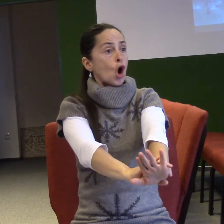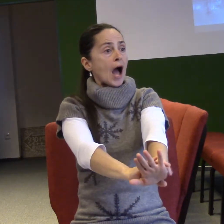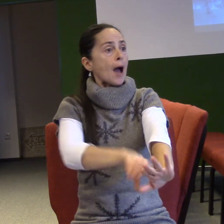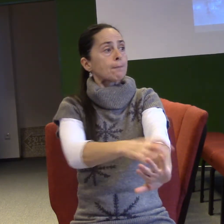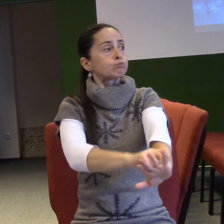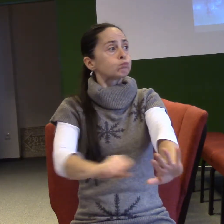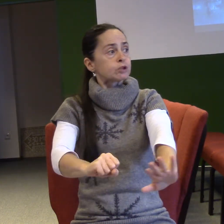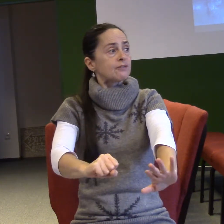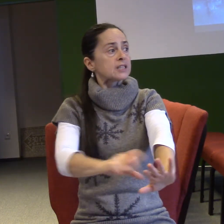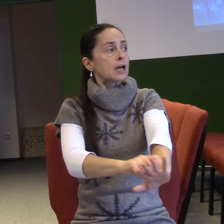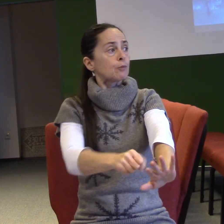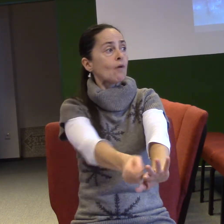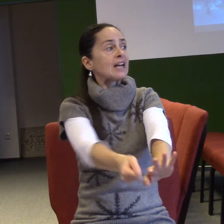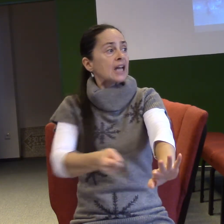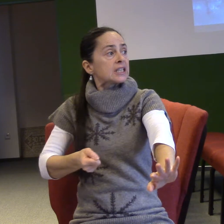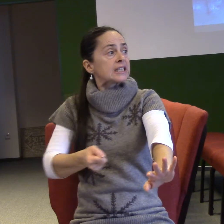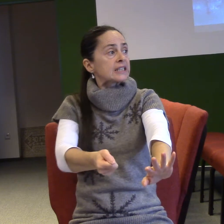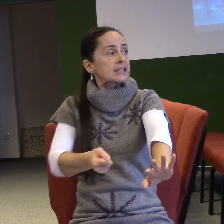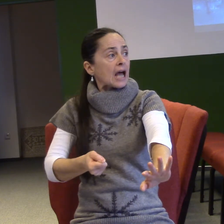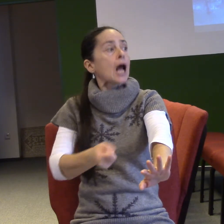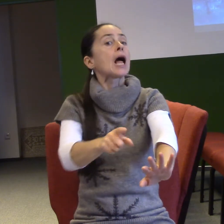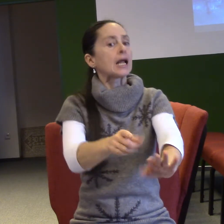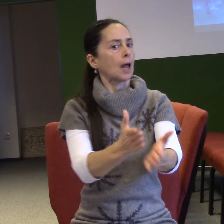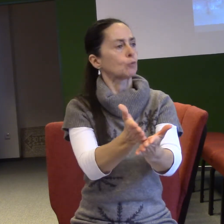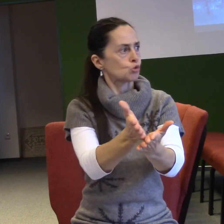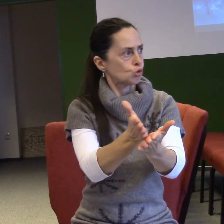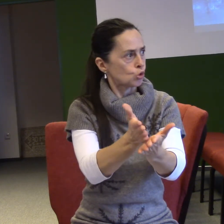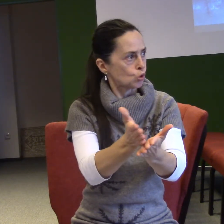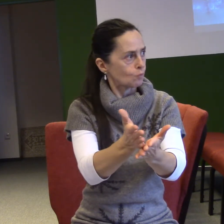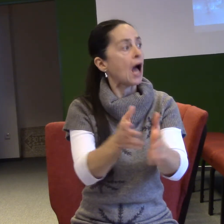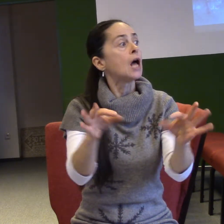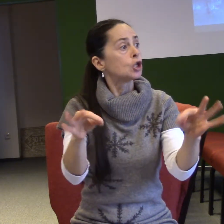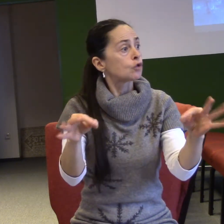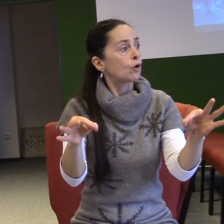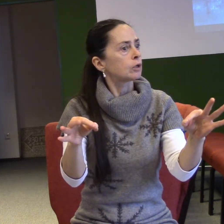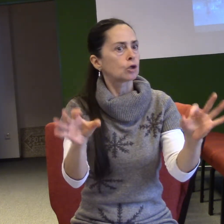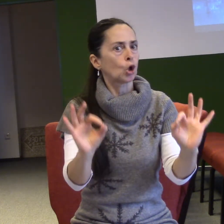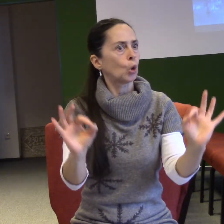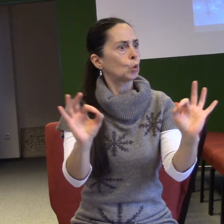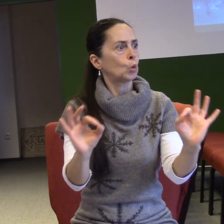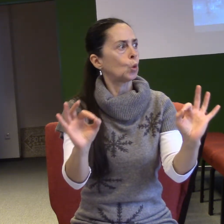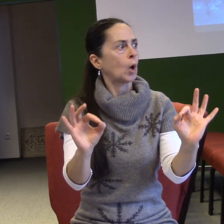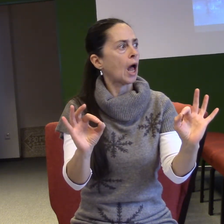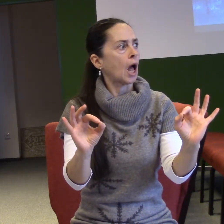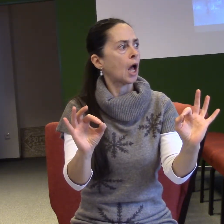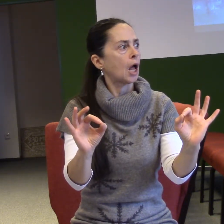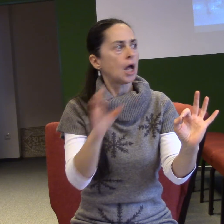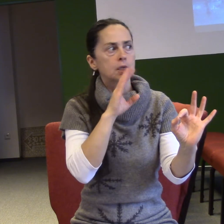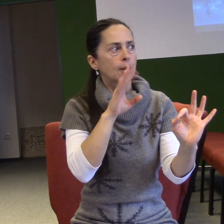svatyně svatých a tam konal svoji službu a ve chvíli zvonečky necinkaly, neodpovídal na volání, ani na svoje jméno, tak ho